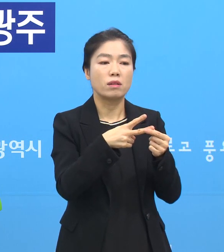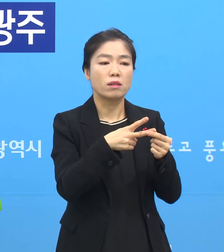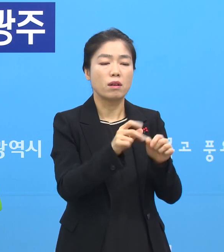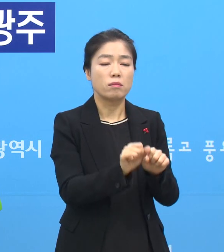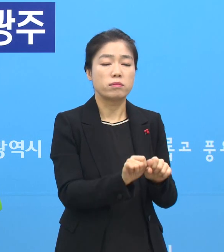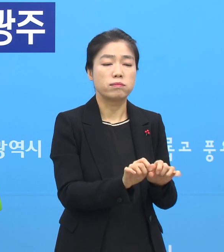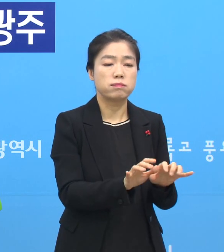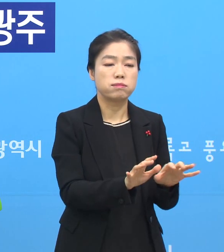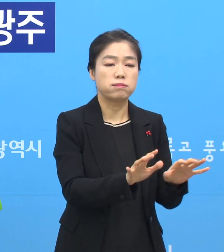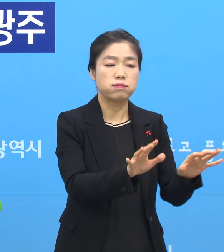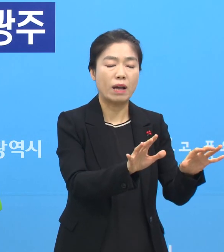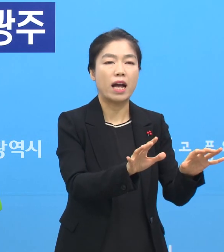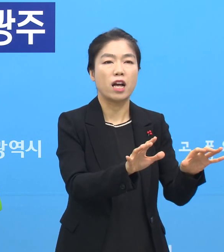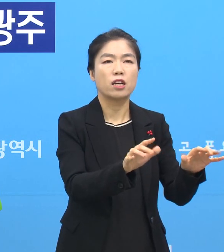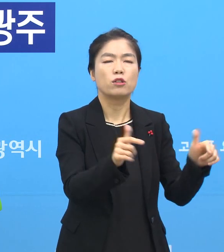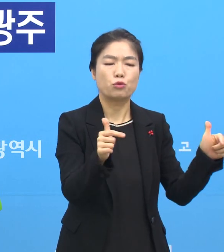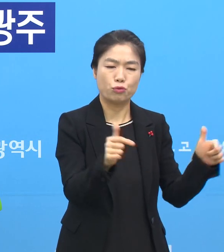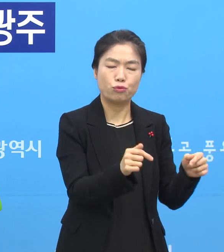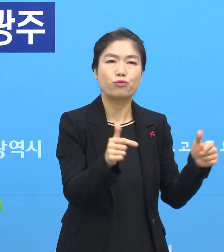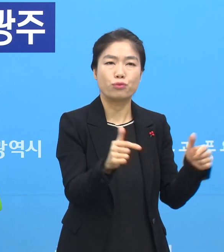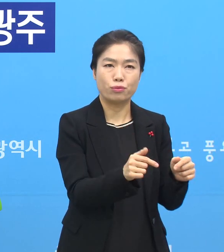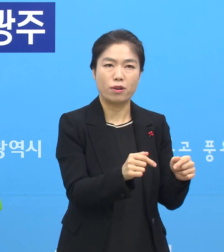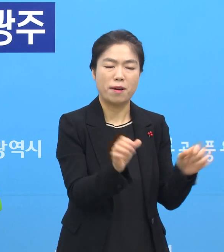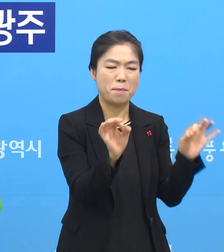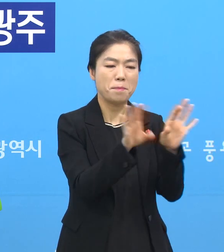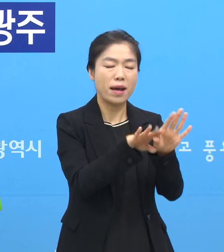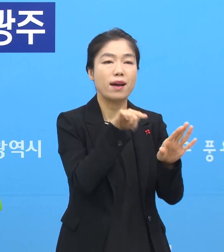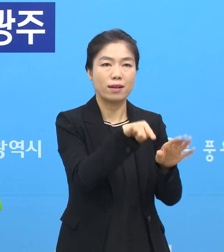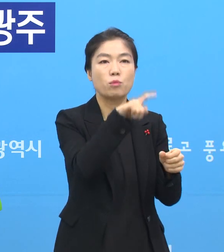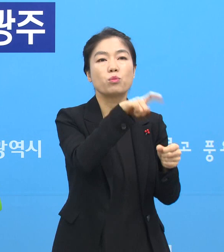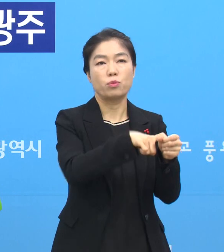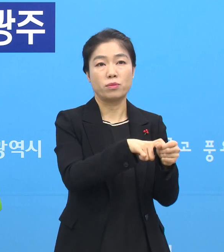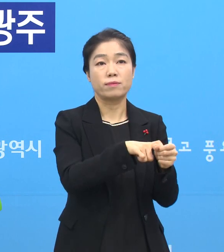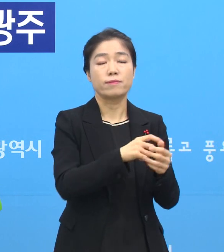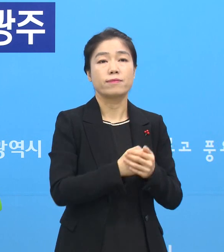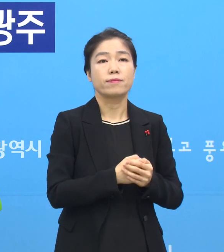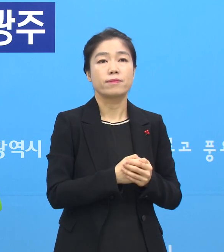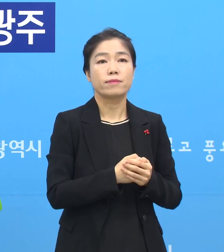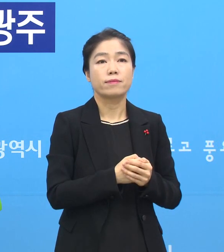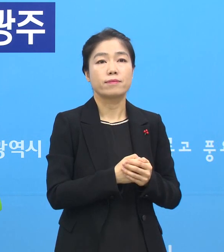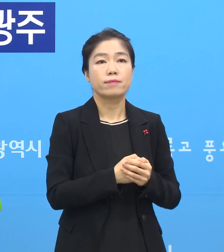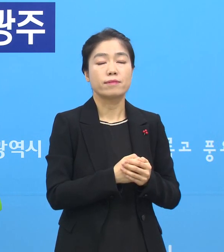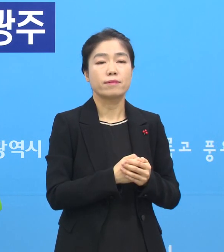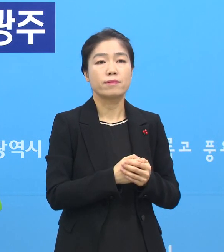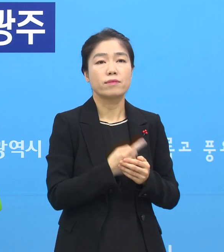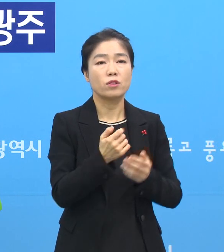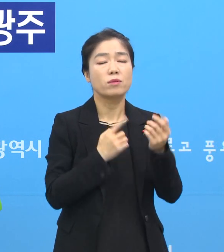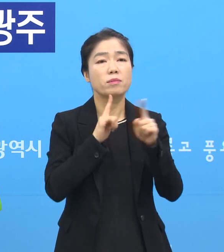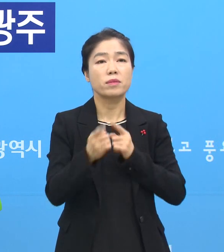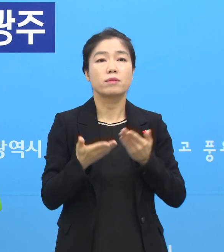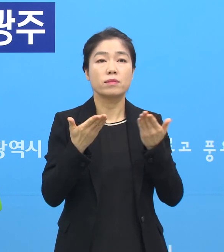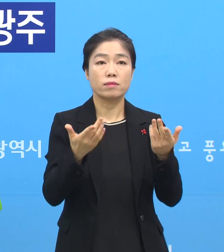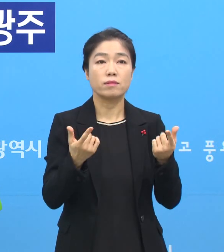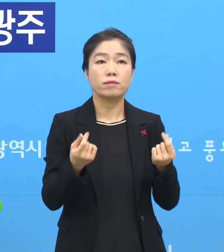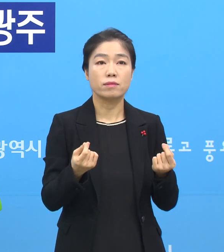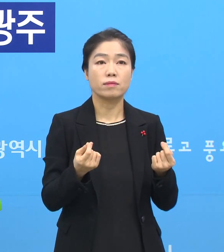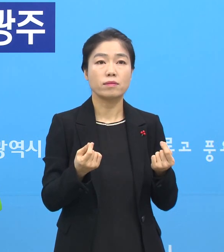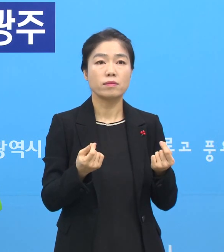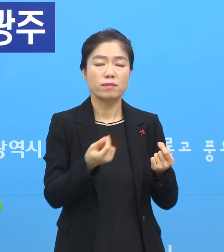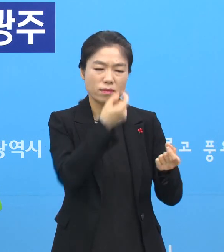확산의 속도를 늦추게 하는 것 아니면 없게 하는 것이 저희 목표입니다. 그럼에도 불구하고 아까 제가 말씀드린 것처럼